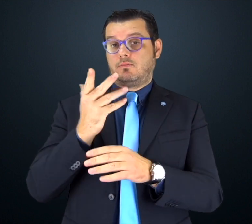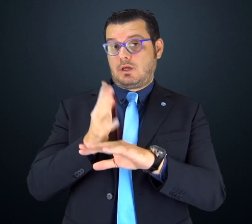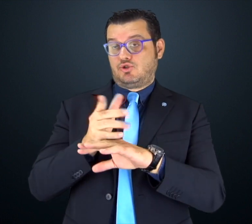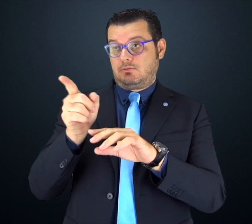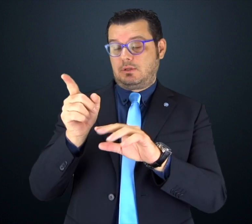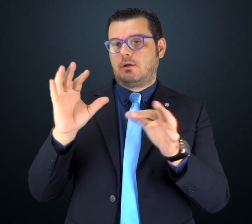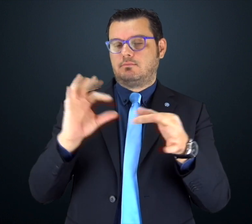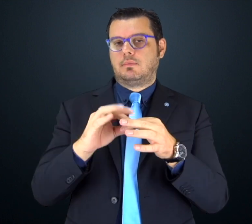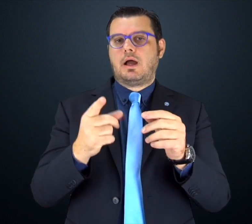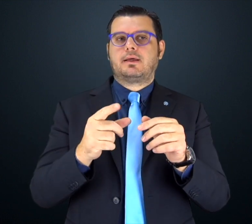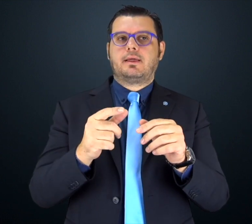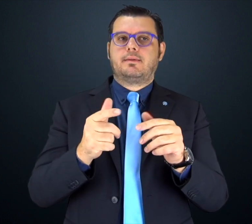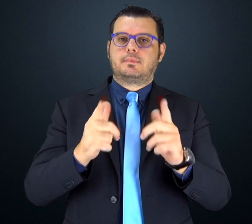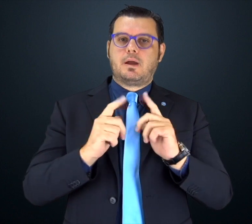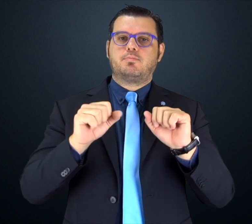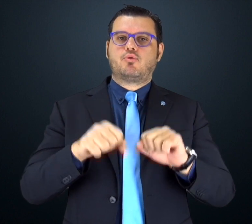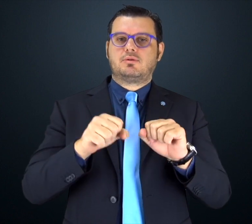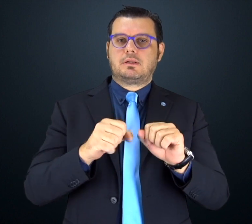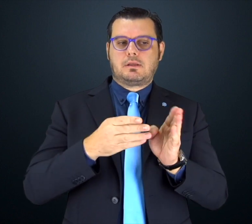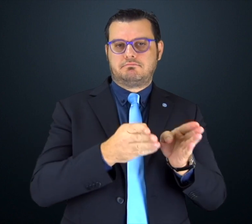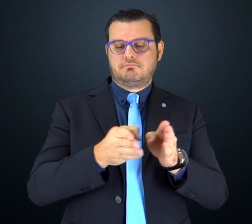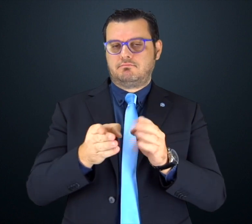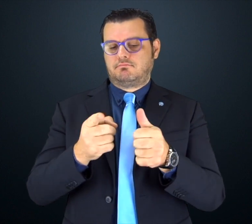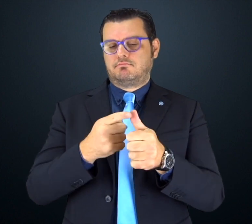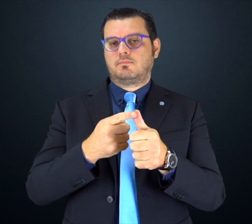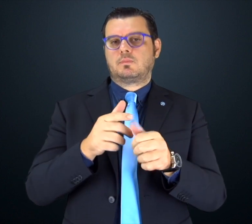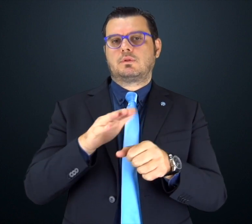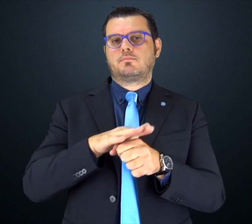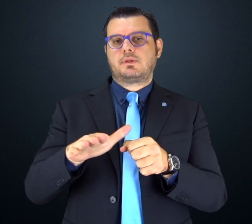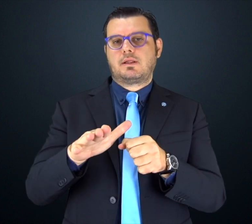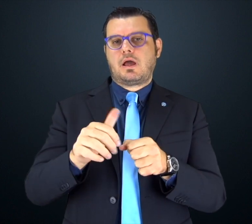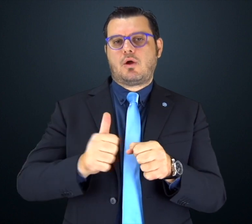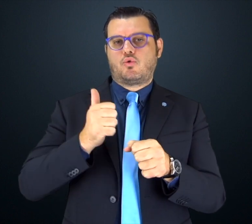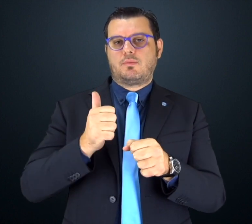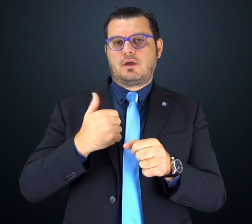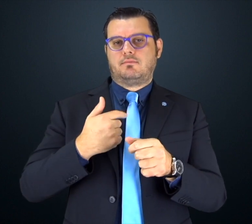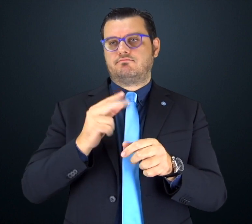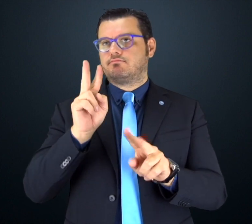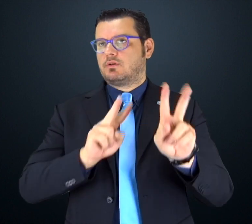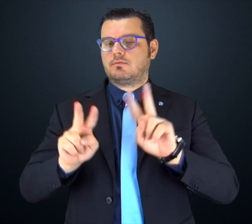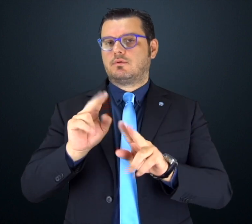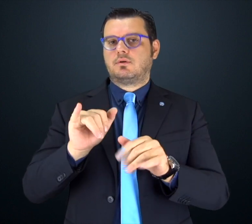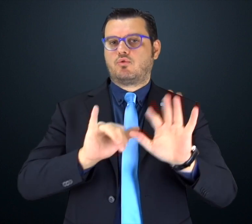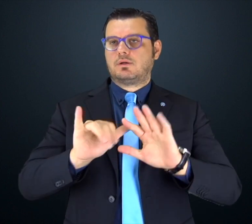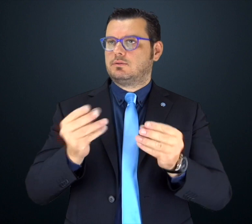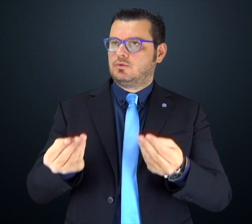ricercare le informazioni, che comportano un miglioramento della vita quotidiana, la